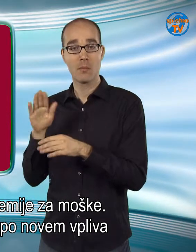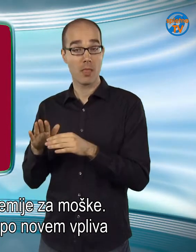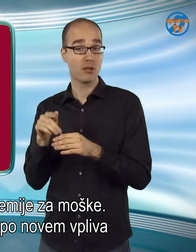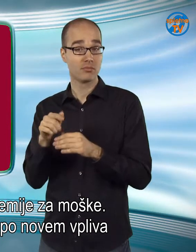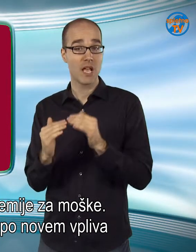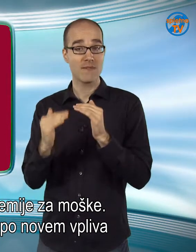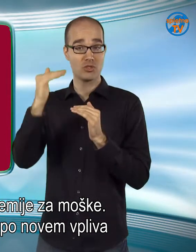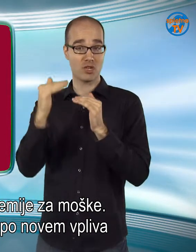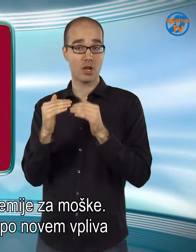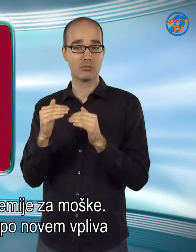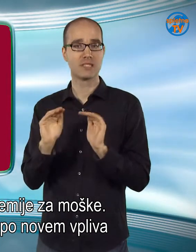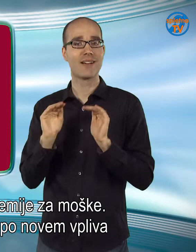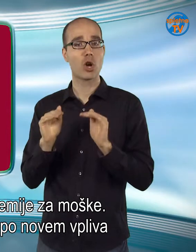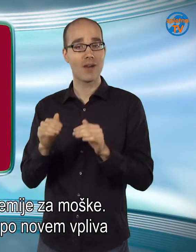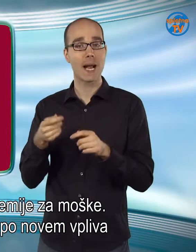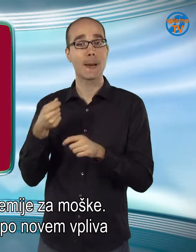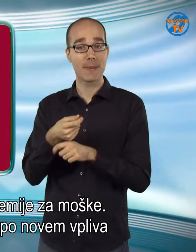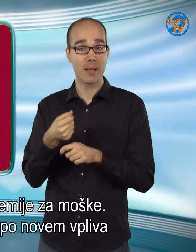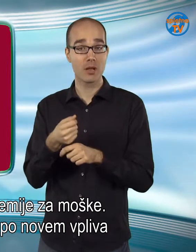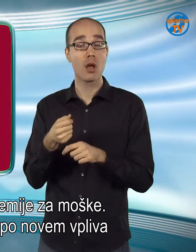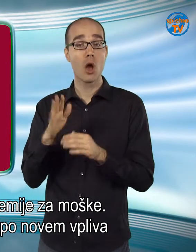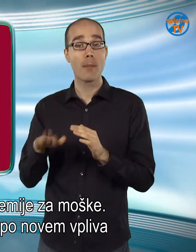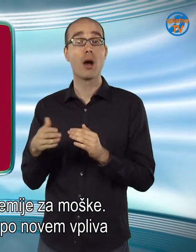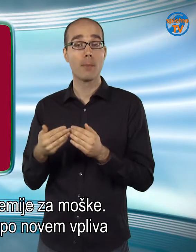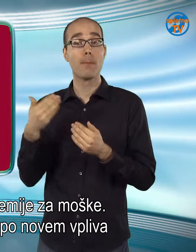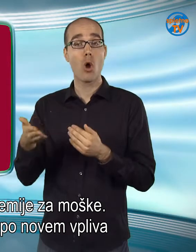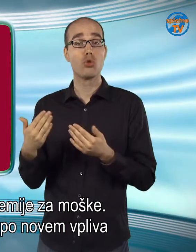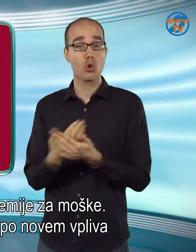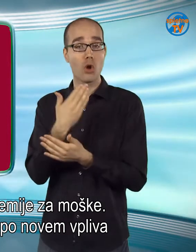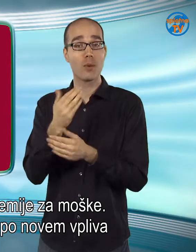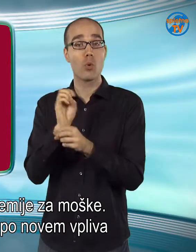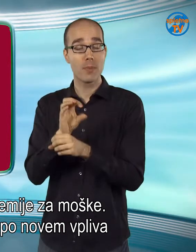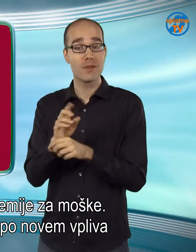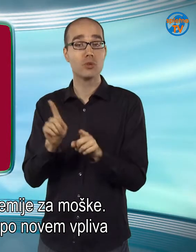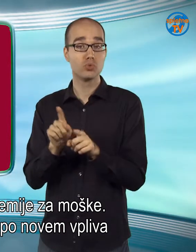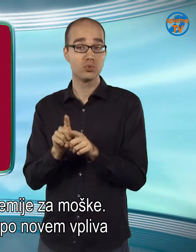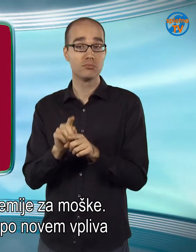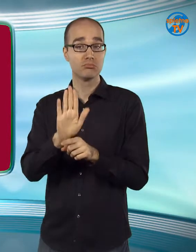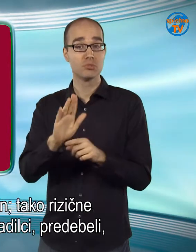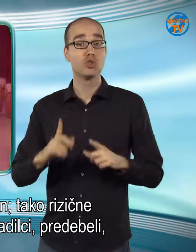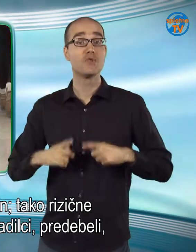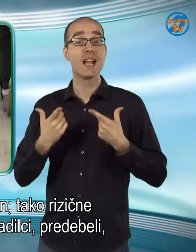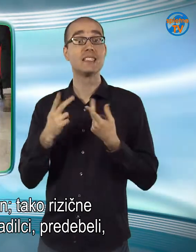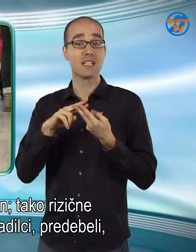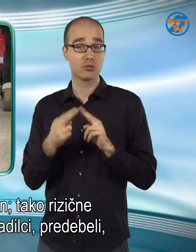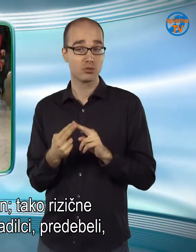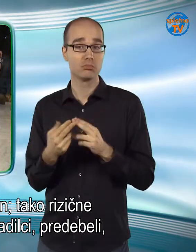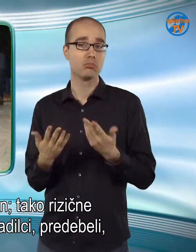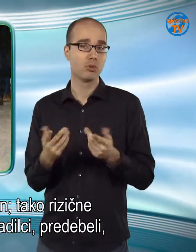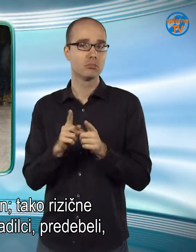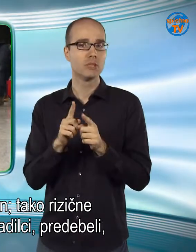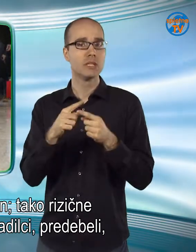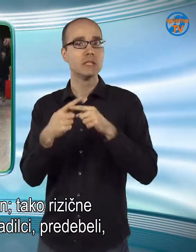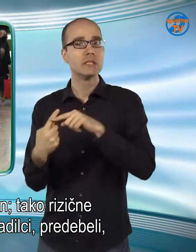Na višino premije pa ponovem vpliva tudi življenski način. Tako rizične skupine, naprimer kadilci,